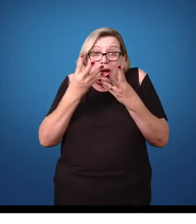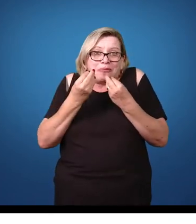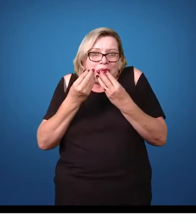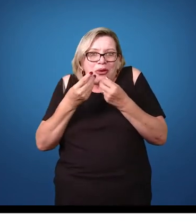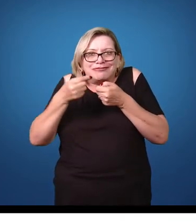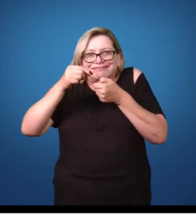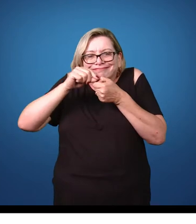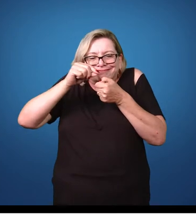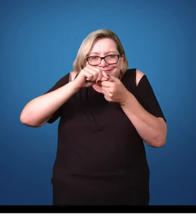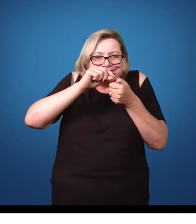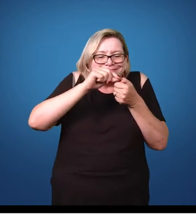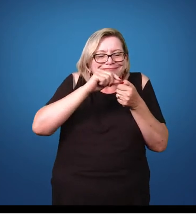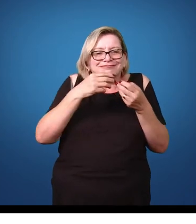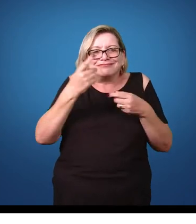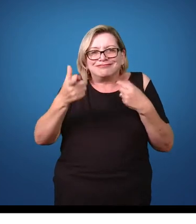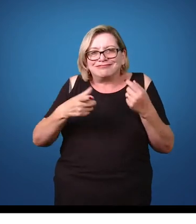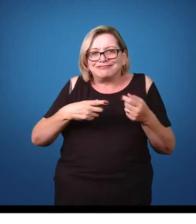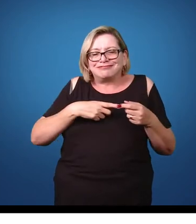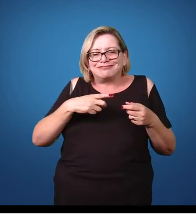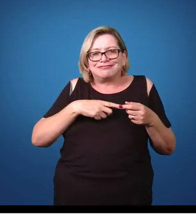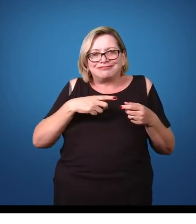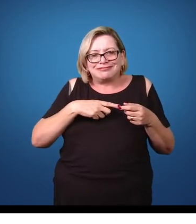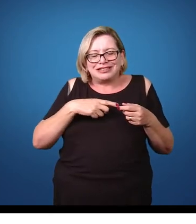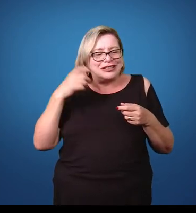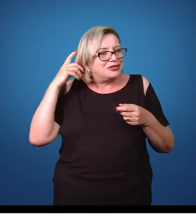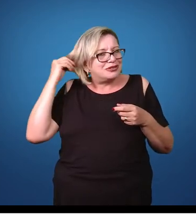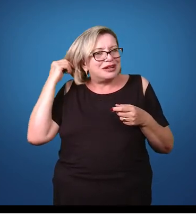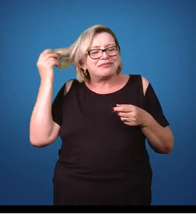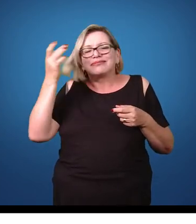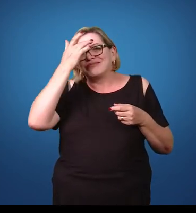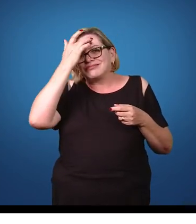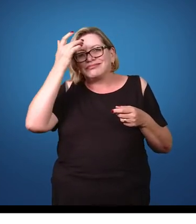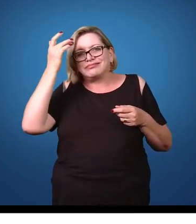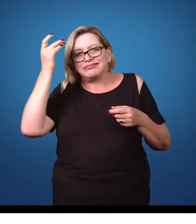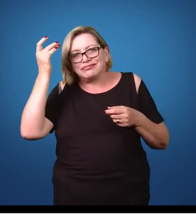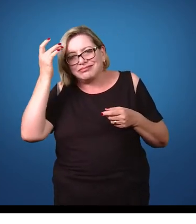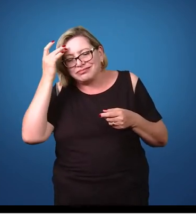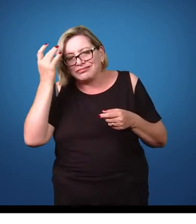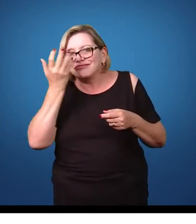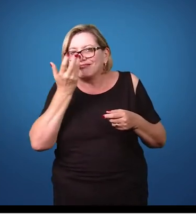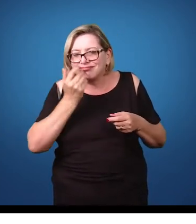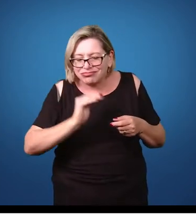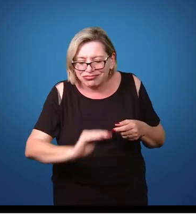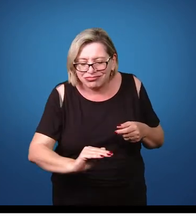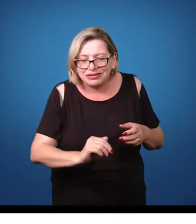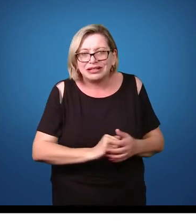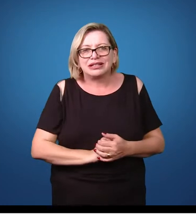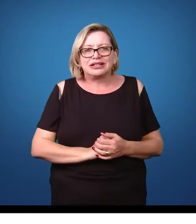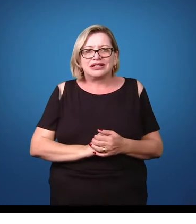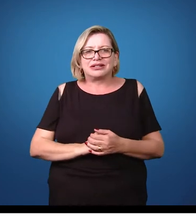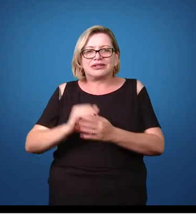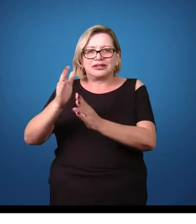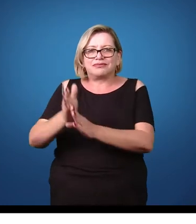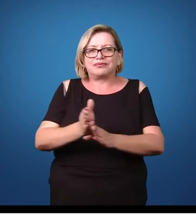para a infestação não ficar exagerada na cabeça, no cabelo das pessoas, principalmente crianças.